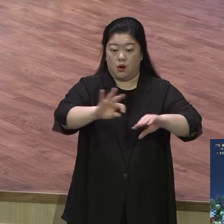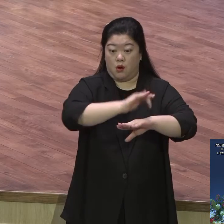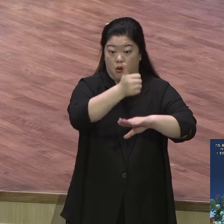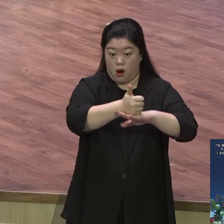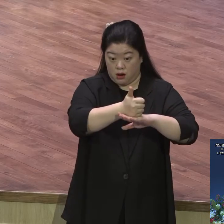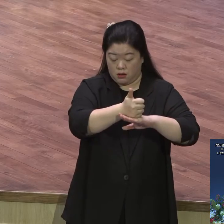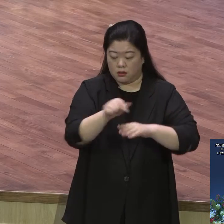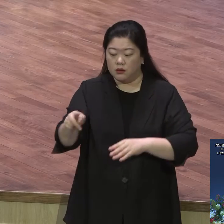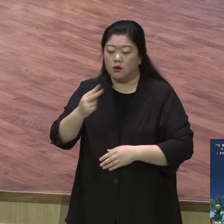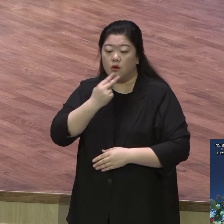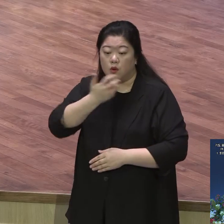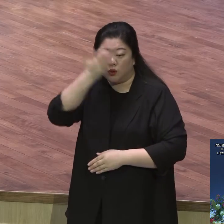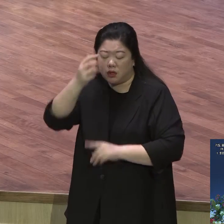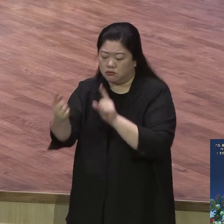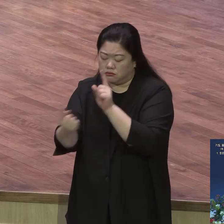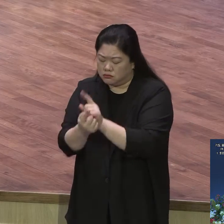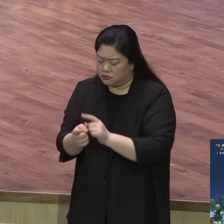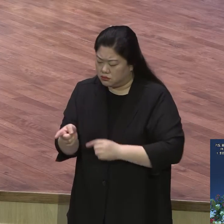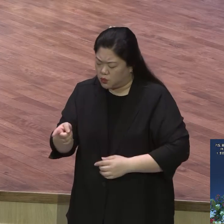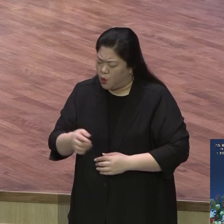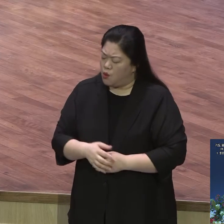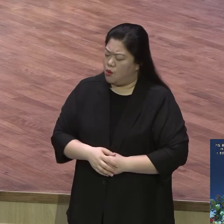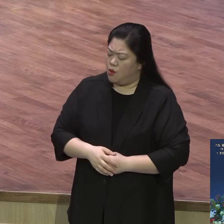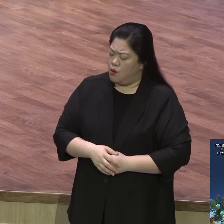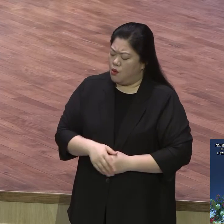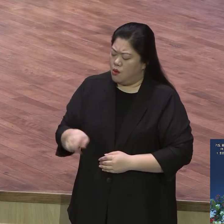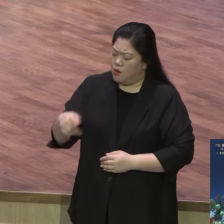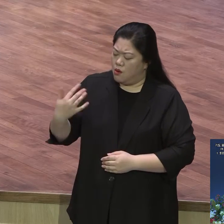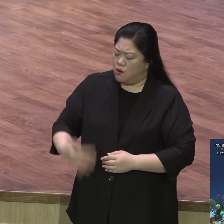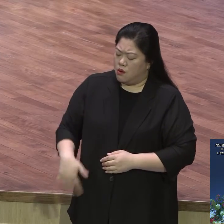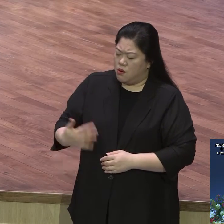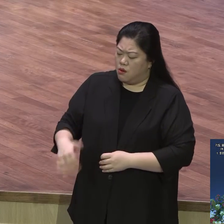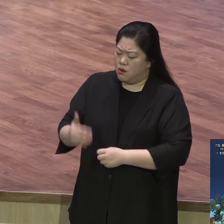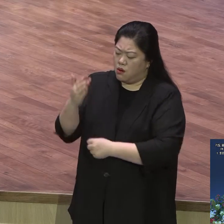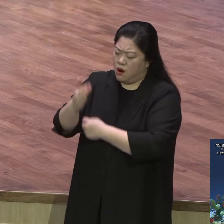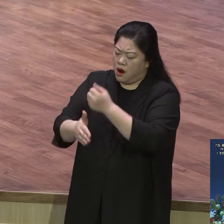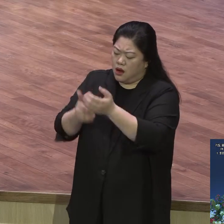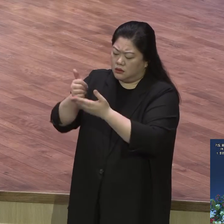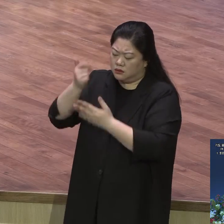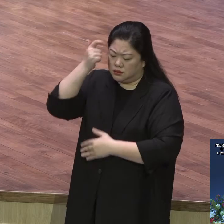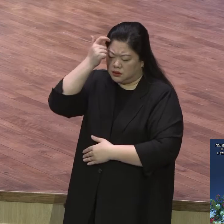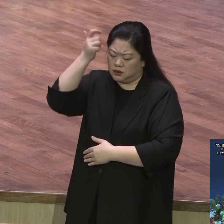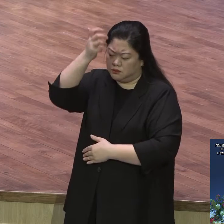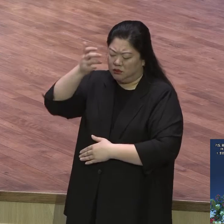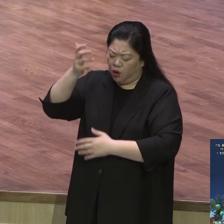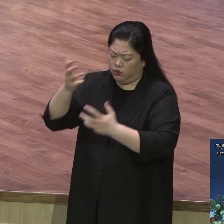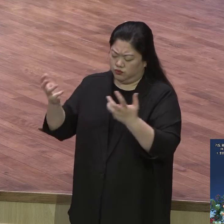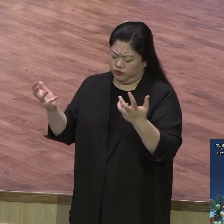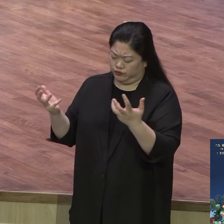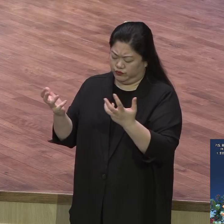하나님의 영에 감동된 사람을 어찌 찾을 수 있으리